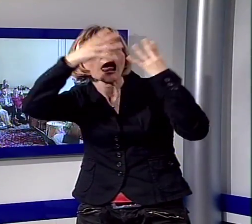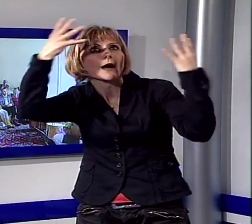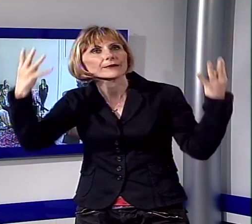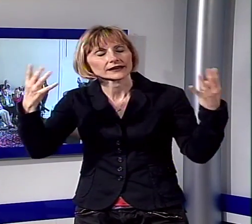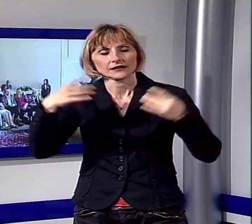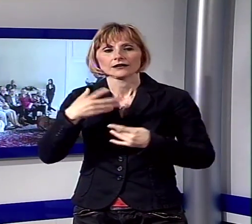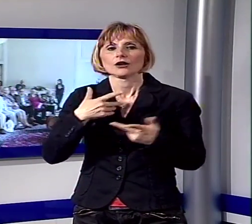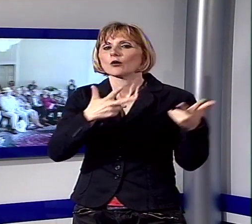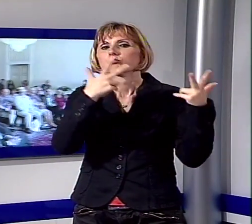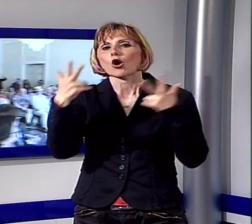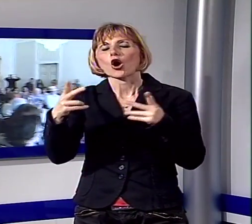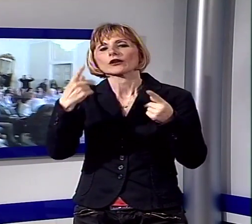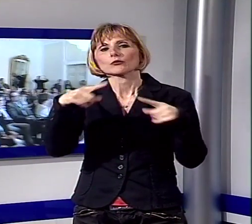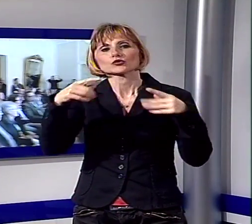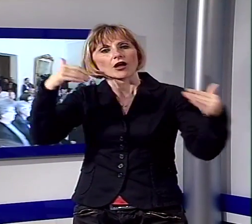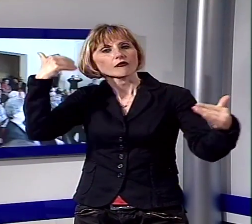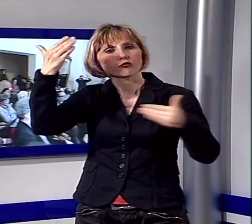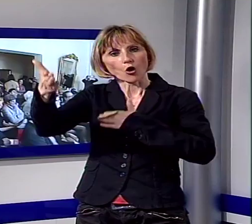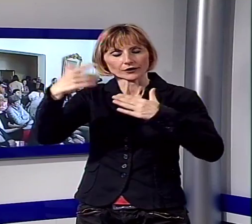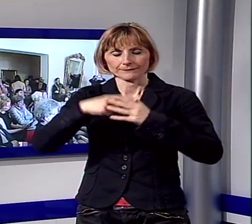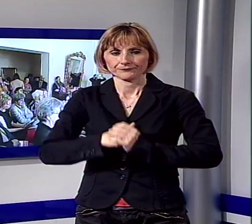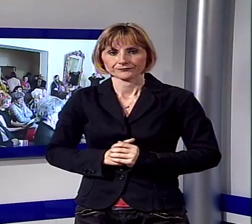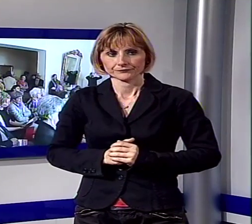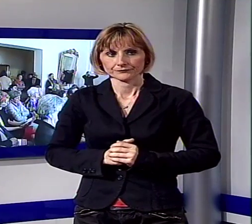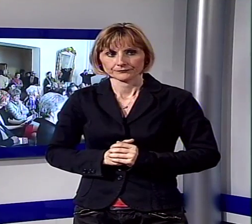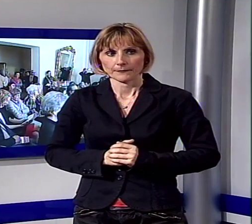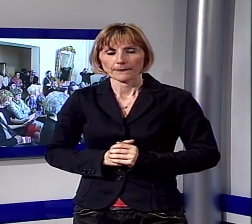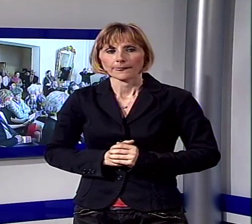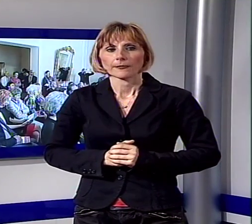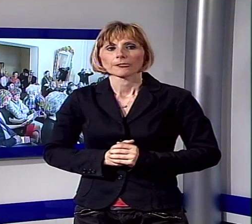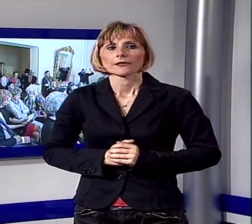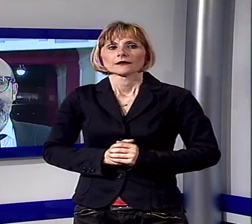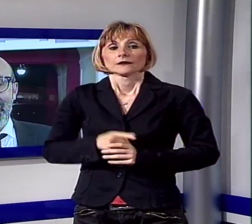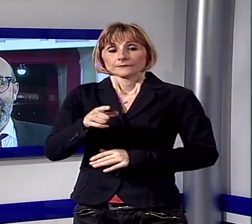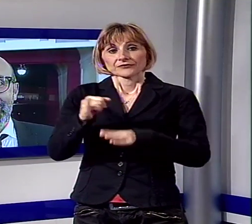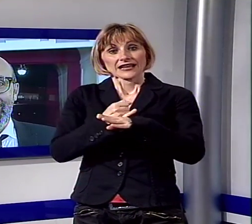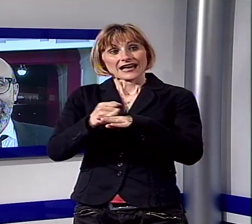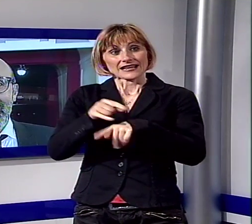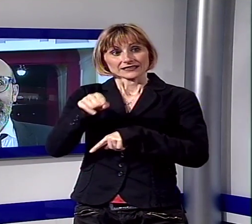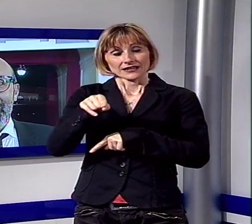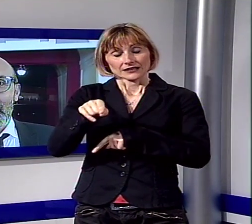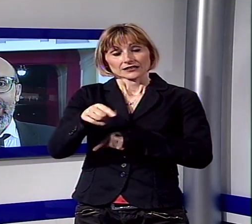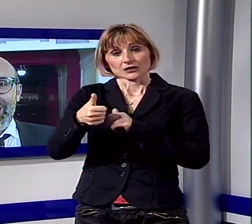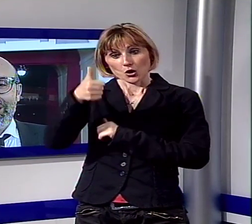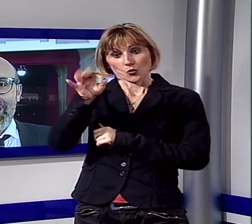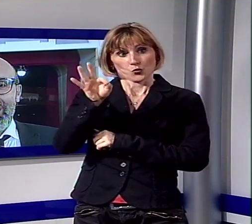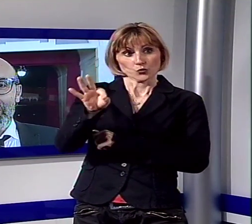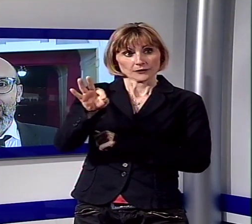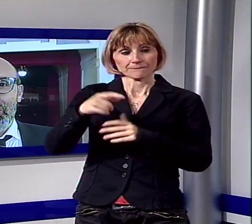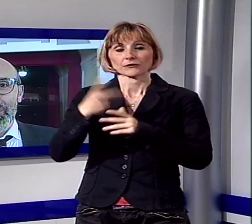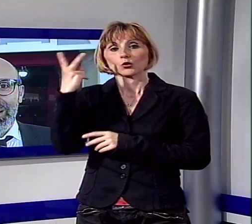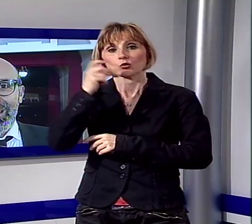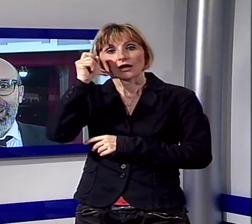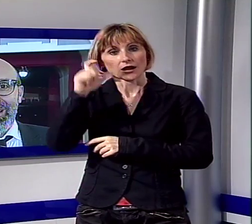musica anche fuori dai luoghi che istituzionalmente la ospitano. Sì, questa è una delle caratteristiche di Lucca Classica,